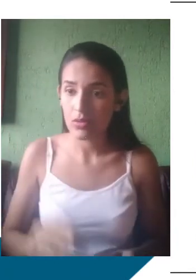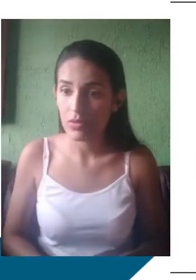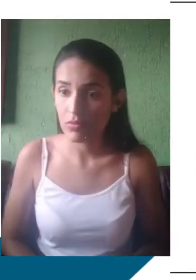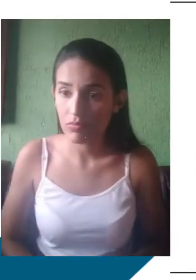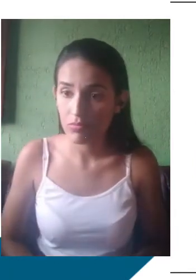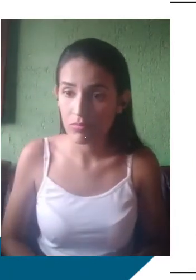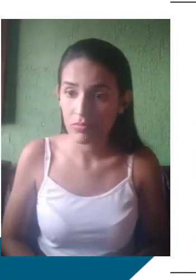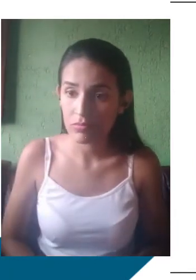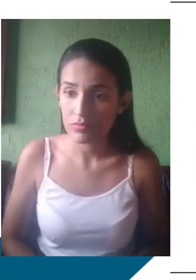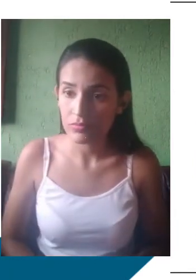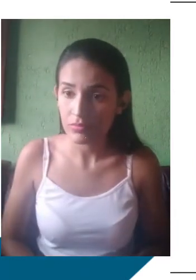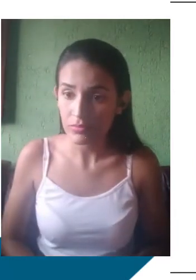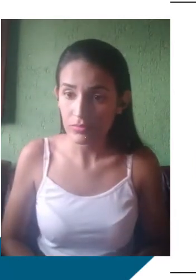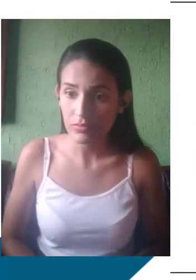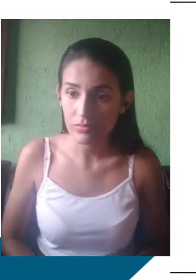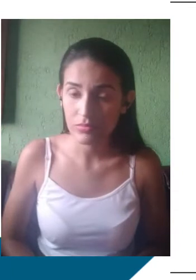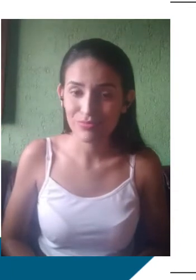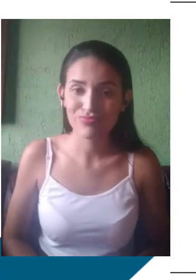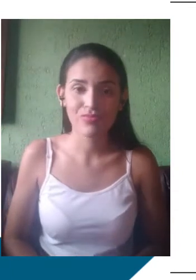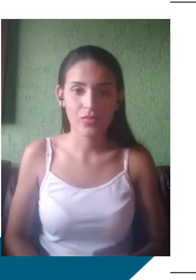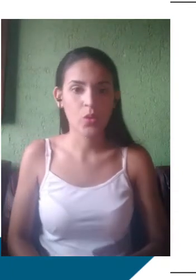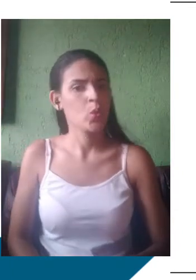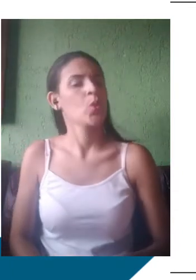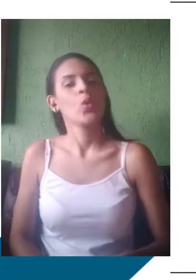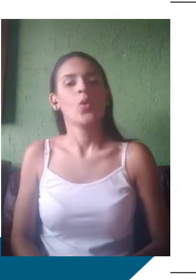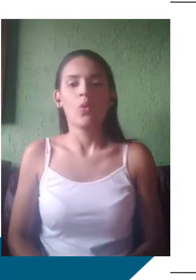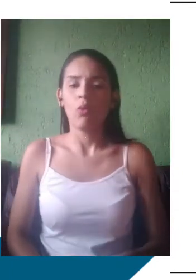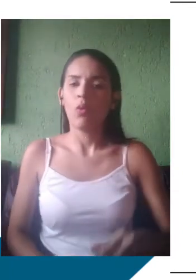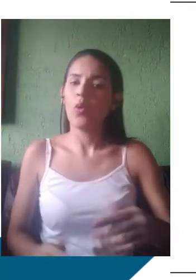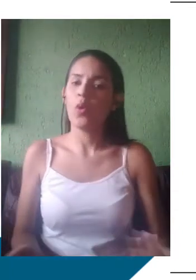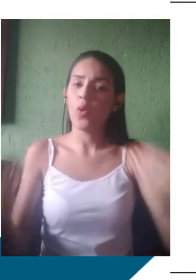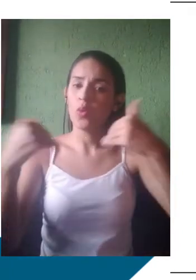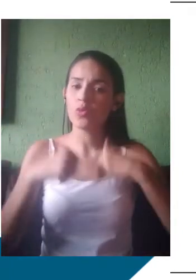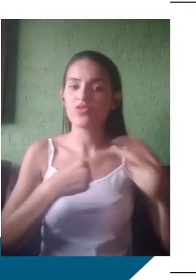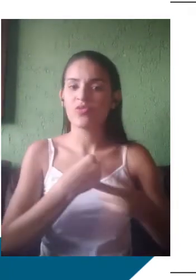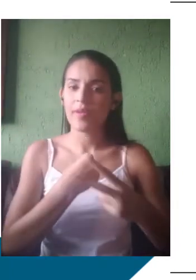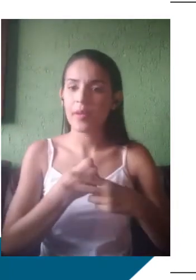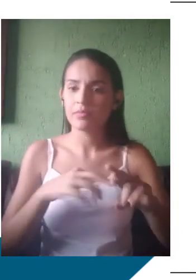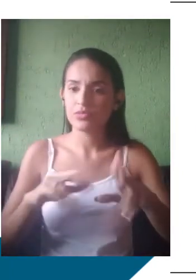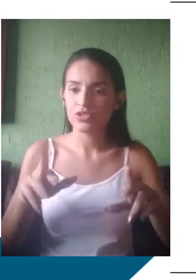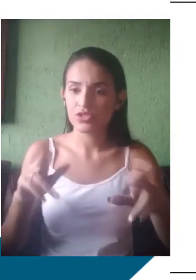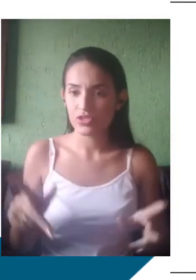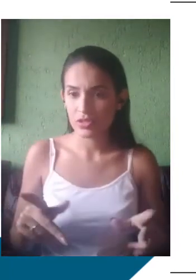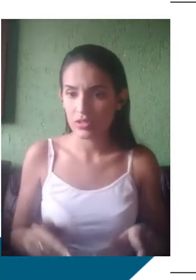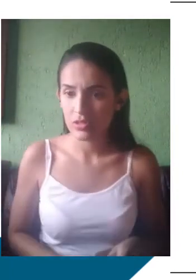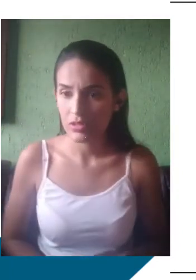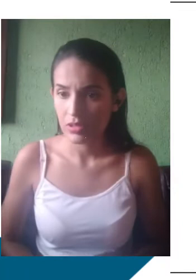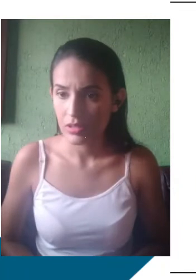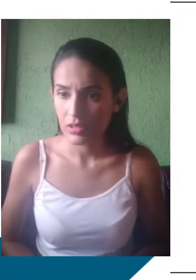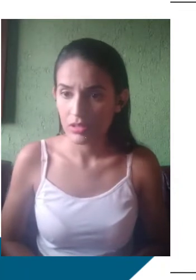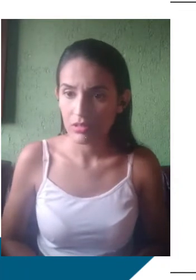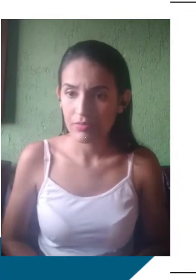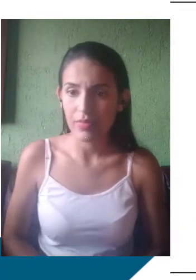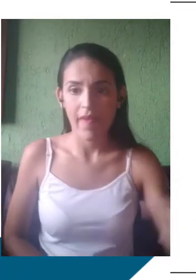subjuntivo por outro modo verbal em períodos compostos. Por exemplo, eu espero que ela saiba como chegar lá, e